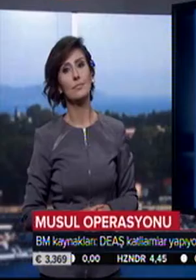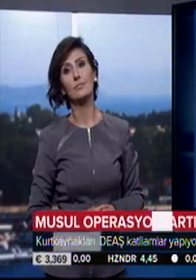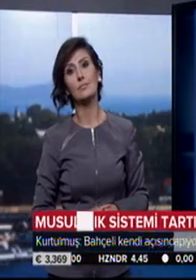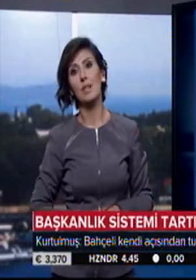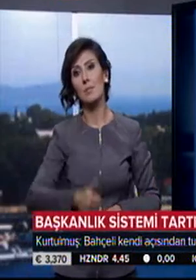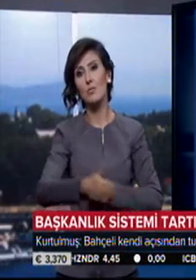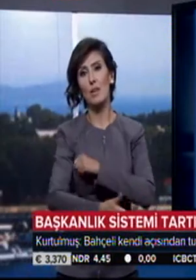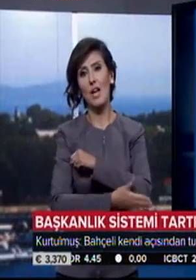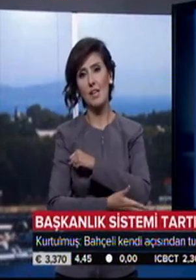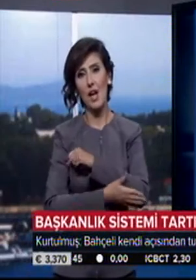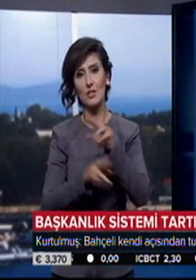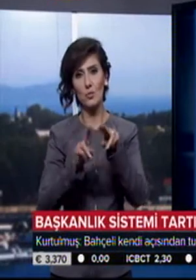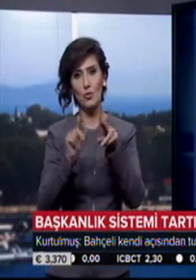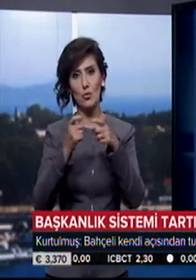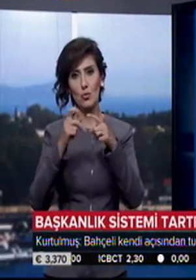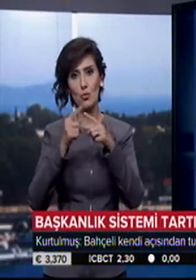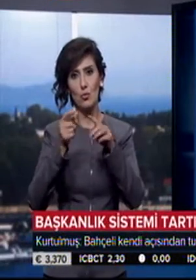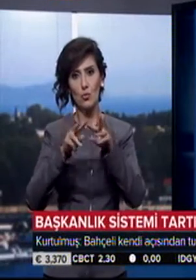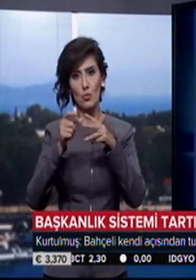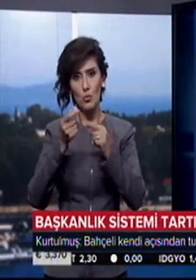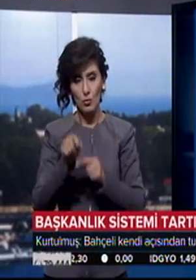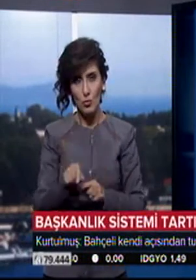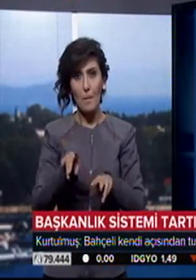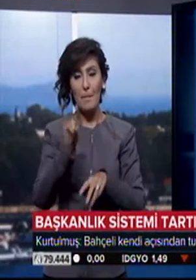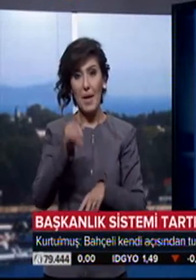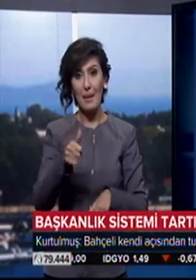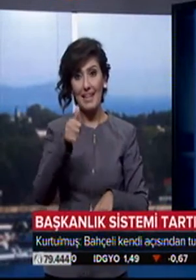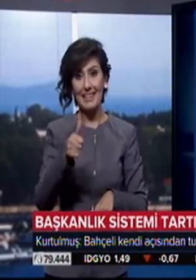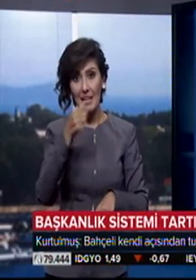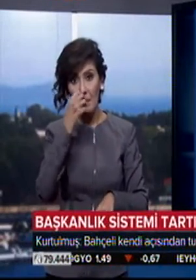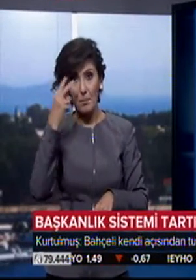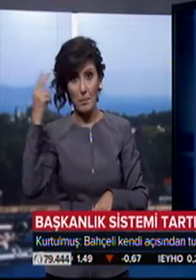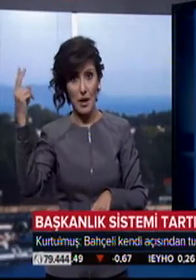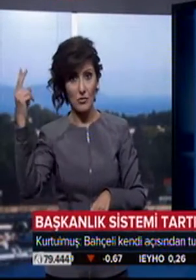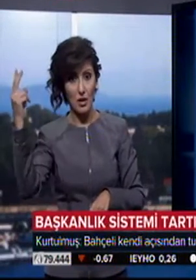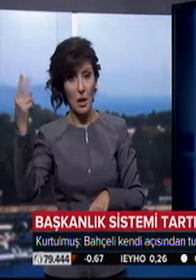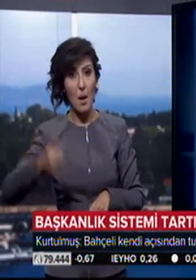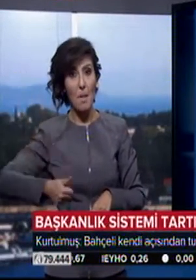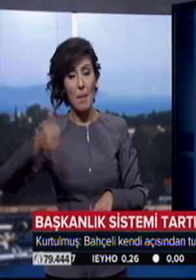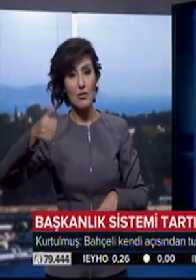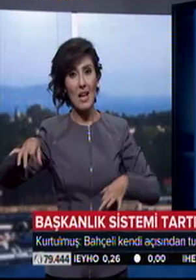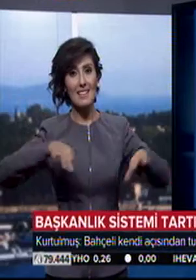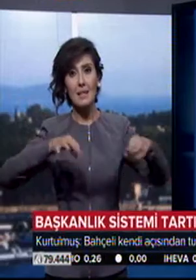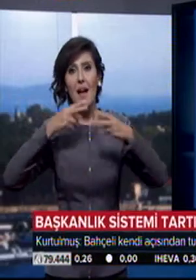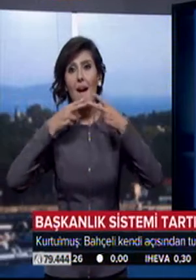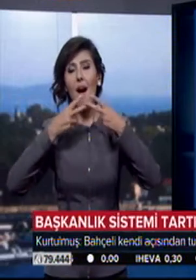Başbakan yardımcısı Numan Kurtulmuş, MHP lideri Devlet Bahçeli'nin başkanlık sistemi açıklamalarını